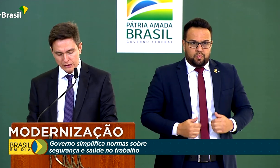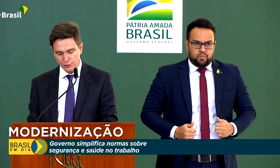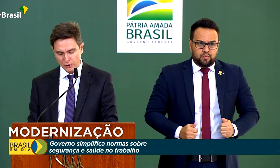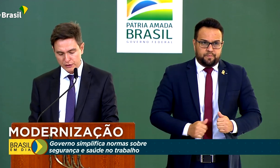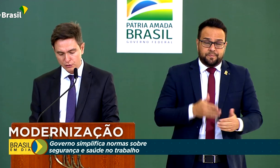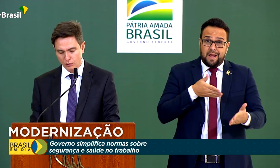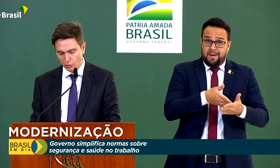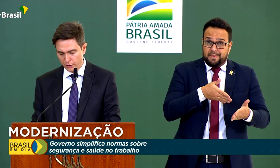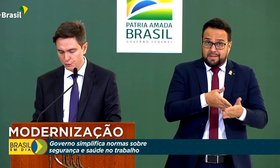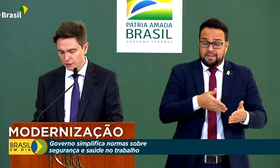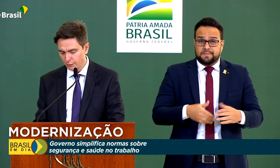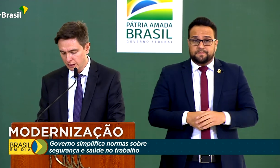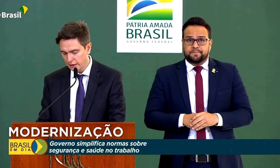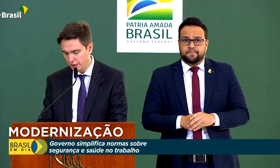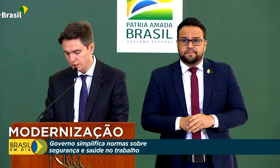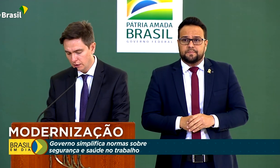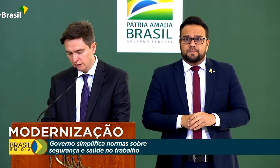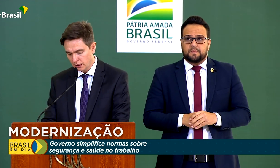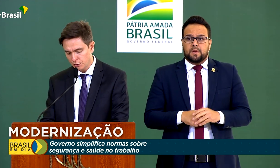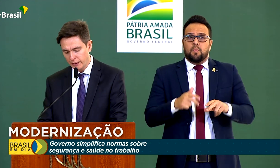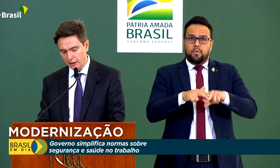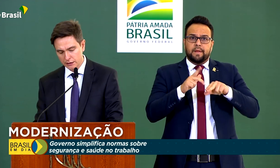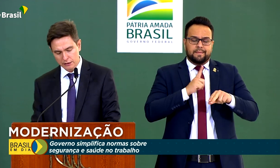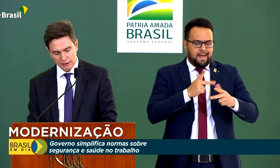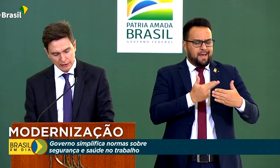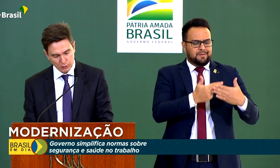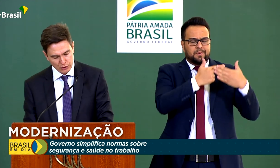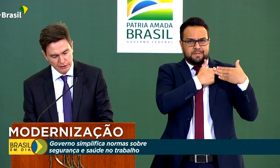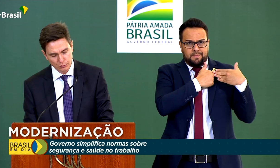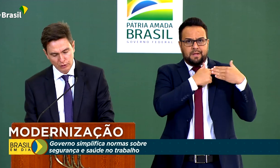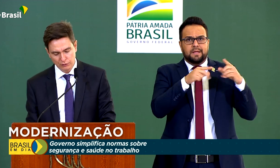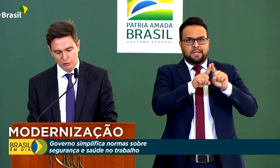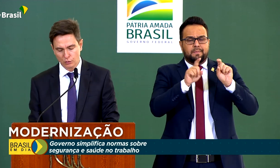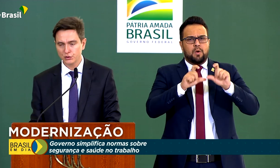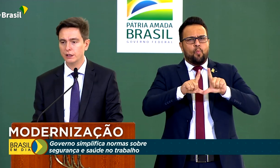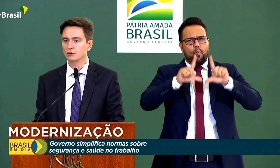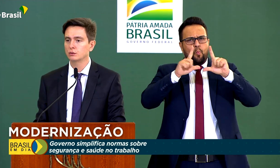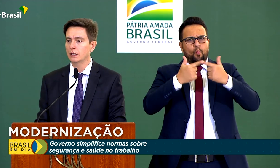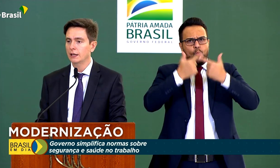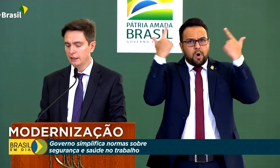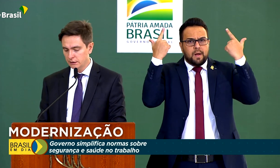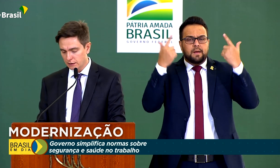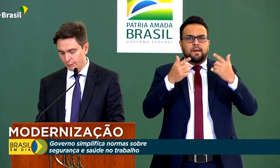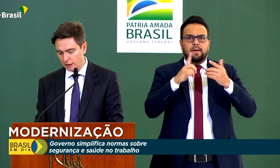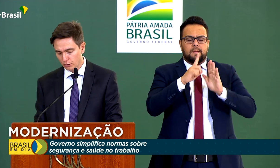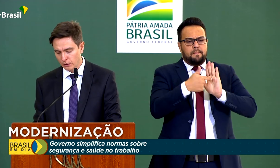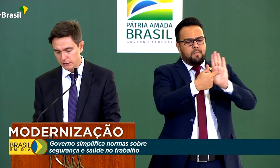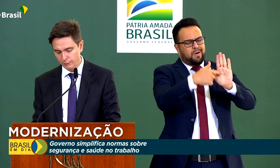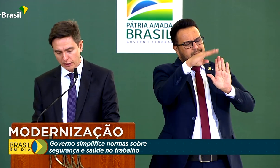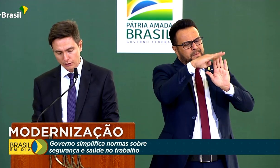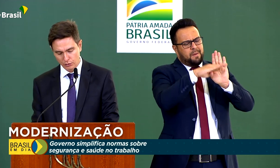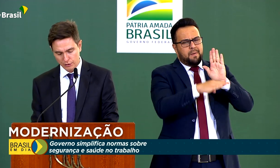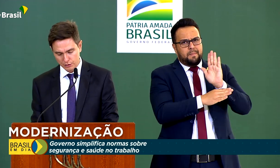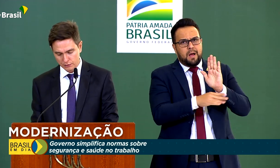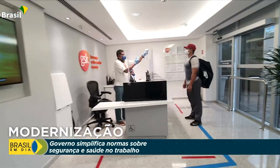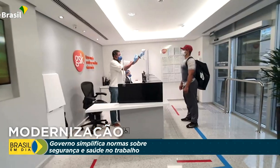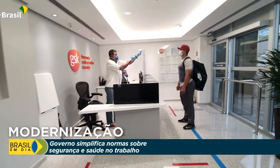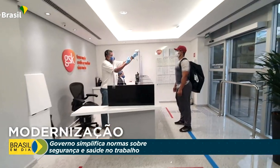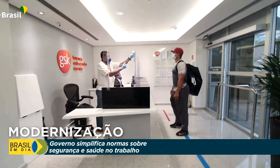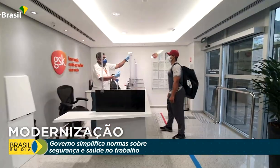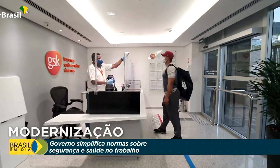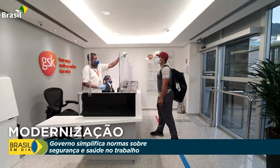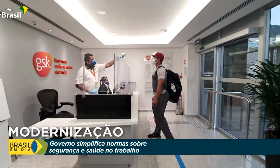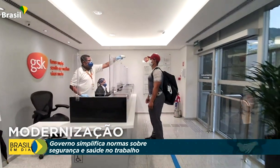Conduzimos esse processo com responsabilidade, transparência e altíssimo nível de consenso entre trabalhadores e empregadores.